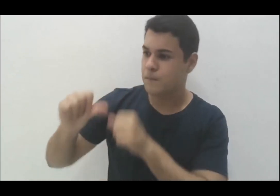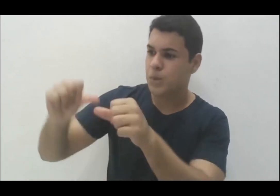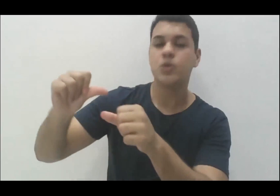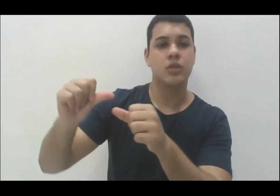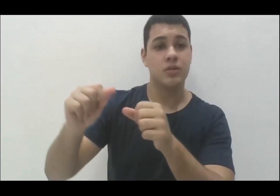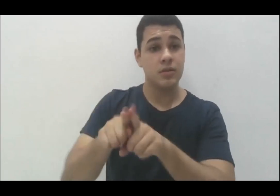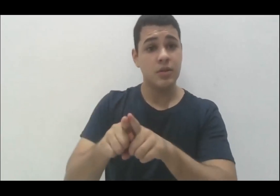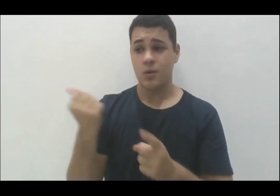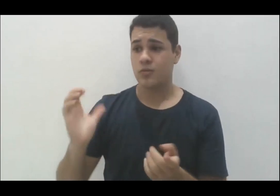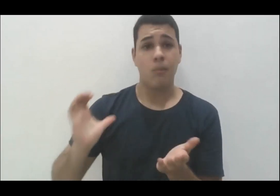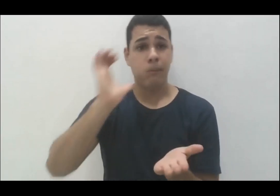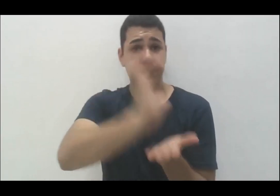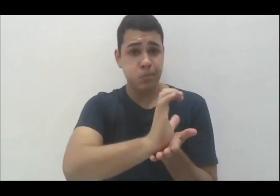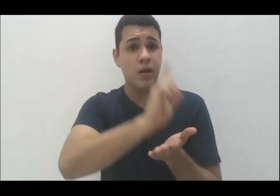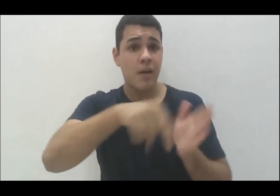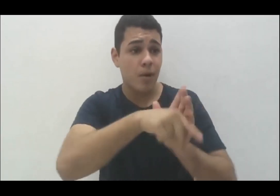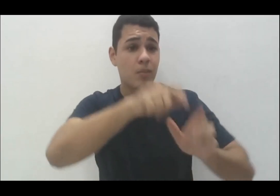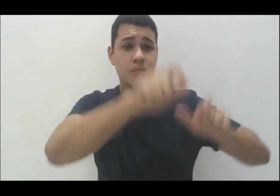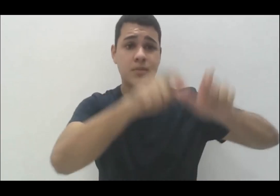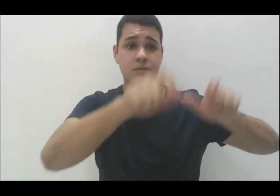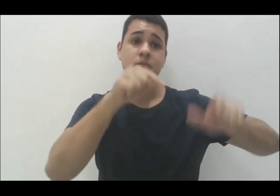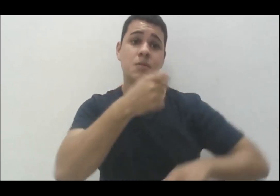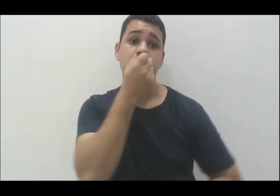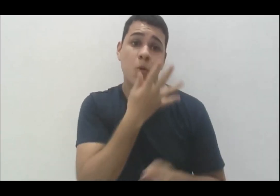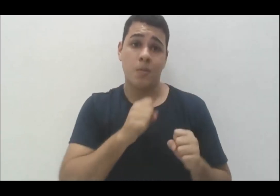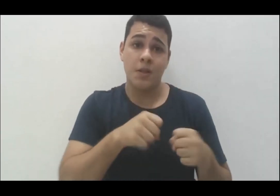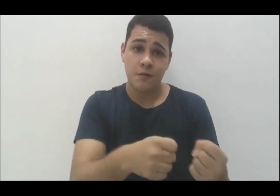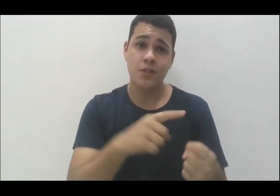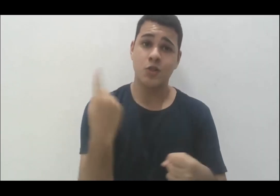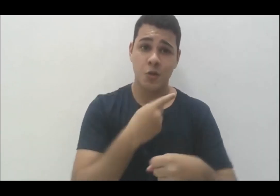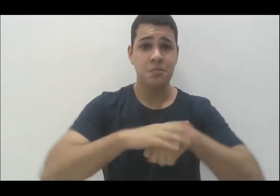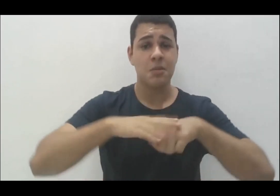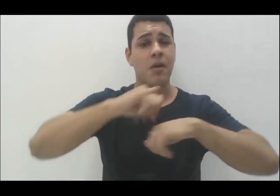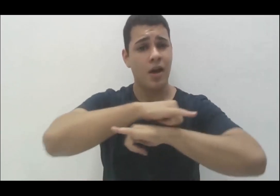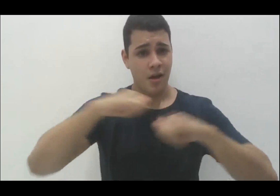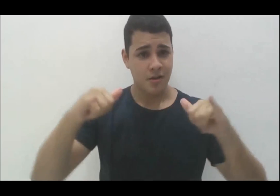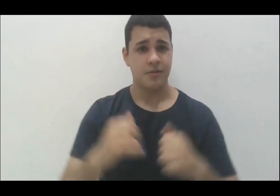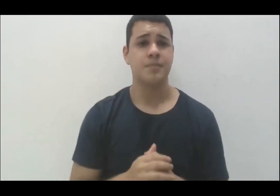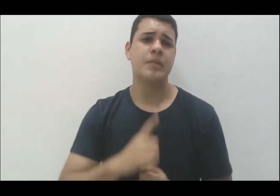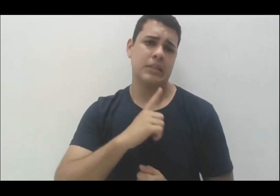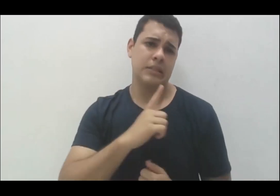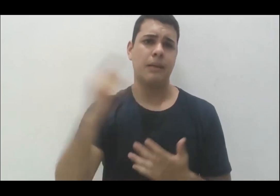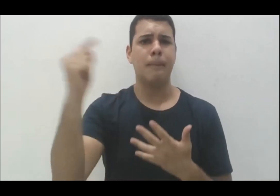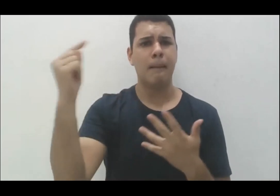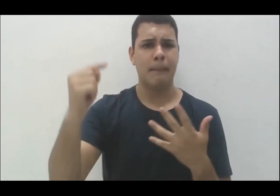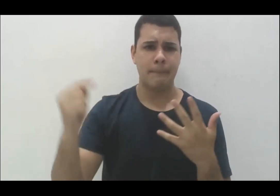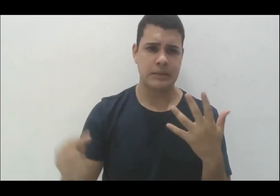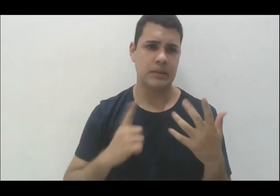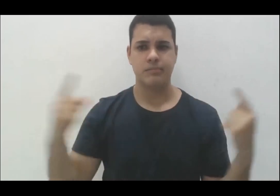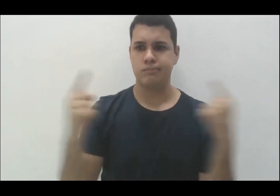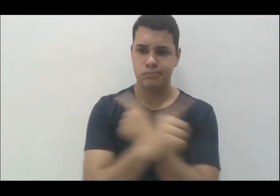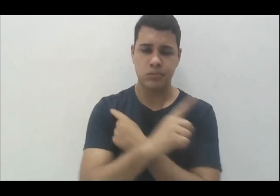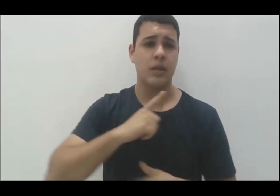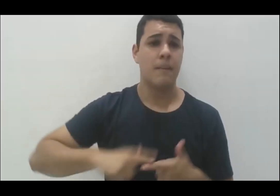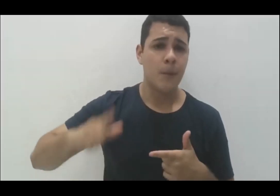público aplicado no público, que é também uma defesa que a gente faz. É claro que com um monte de contradição, problemas